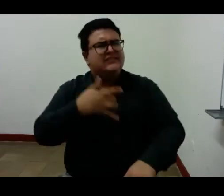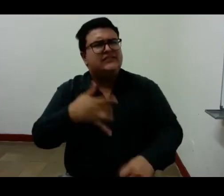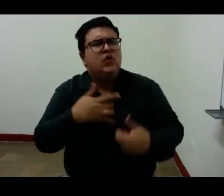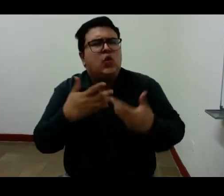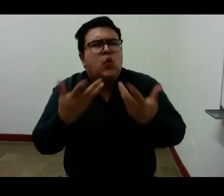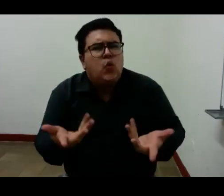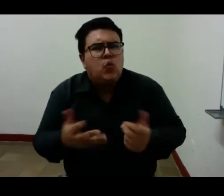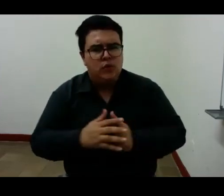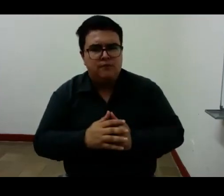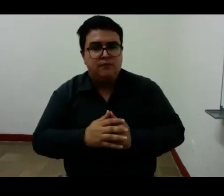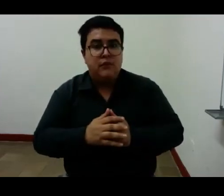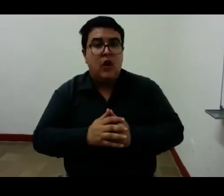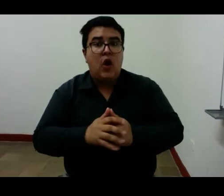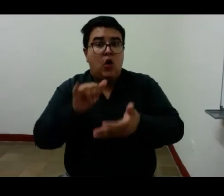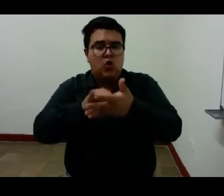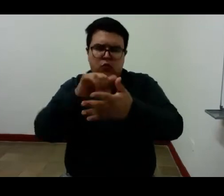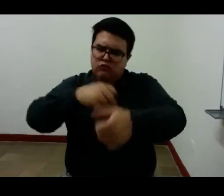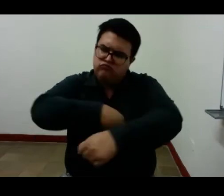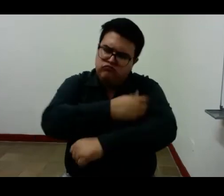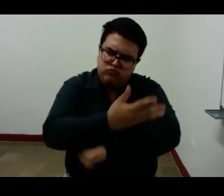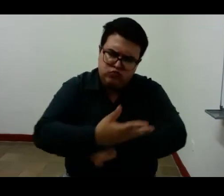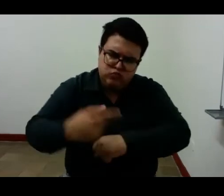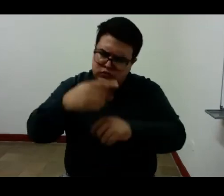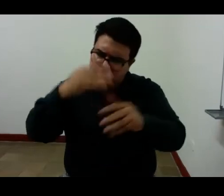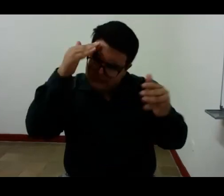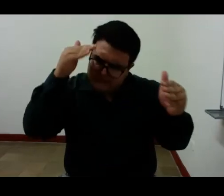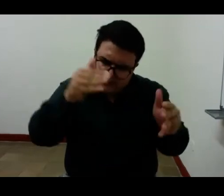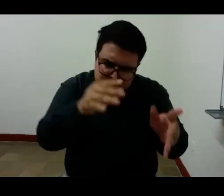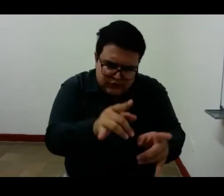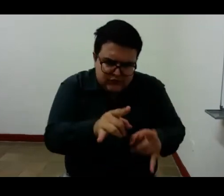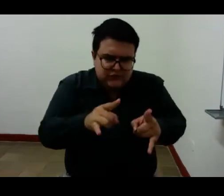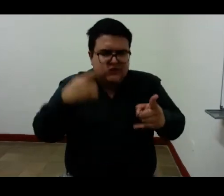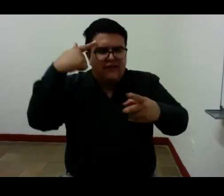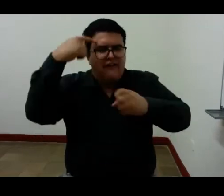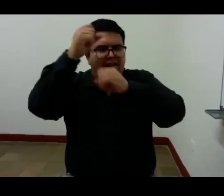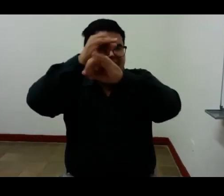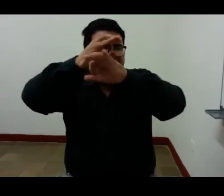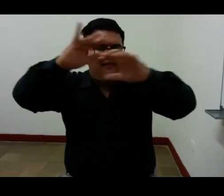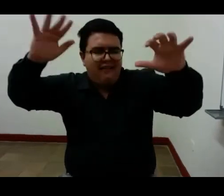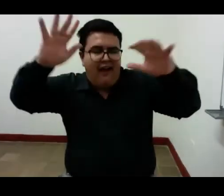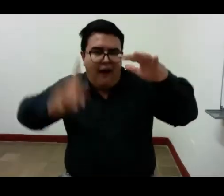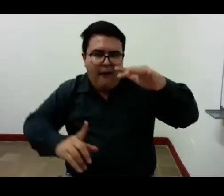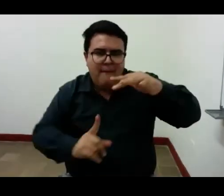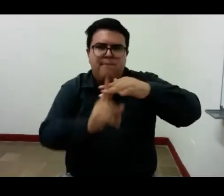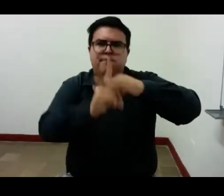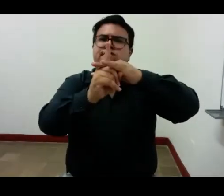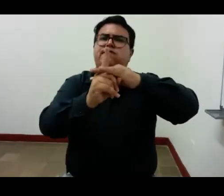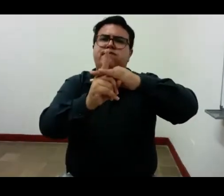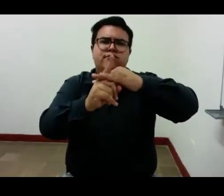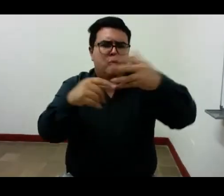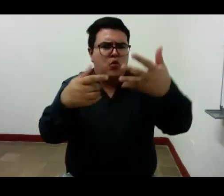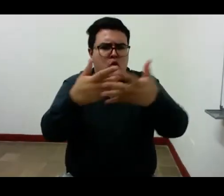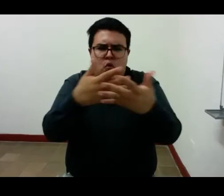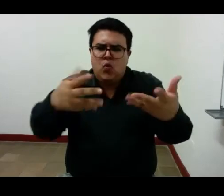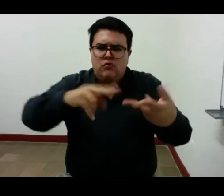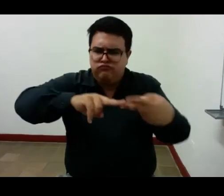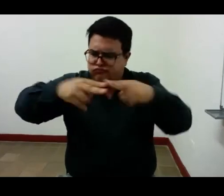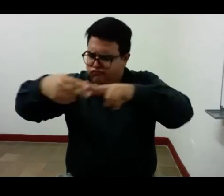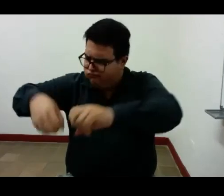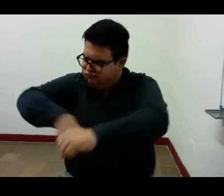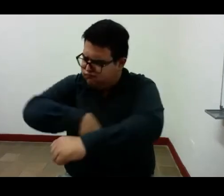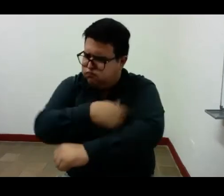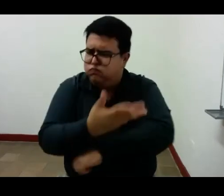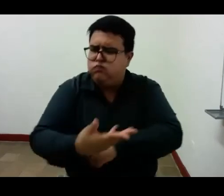cuestión central de su poesía han nacido sus amigos. Toda una política de la amistad.